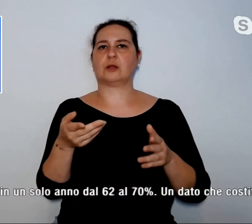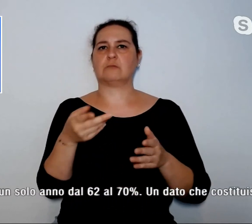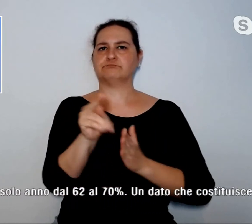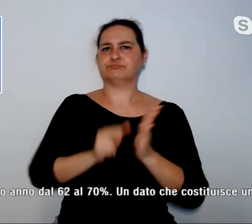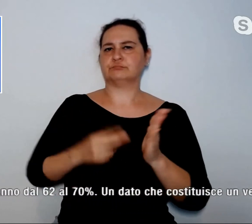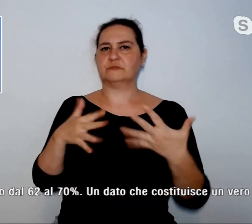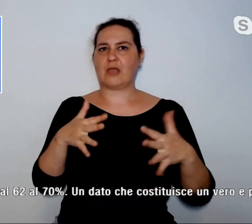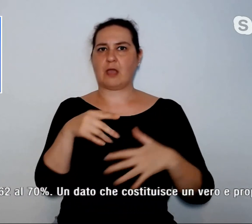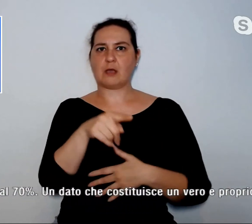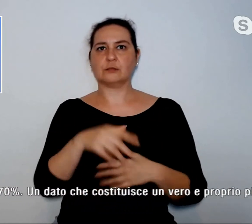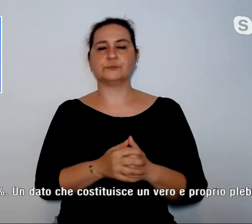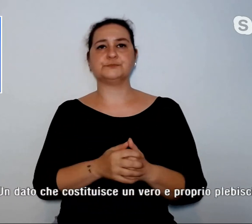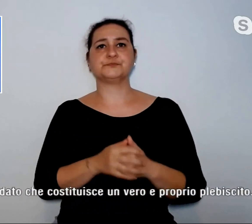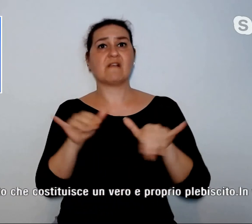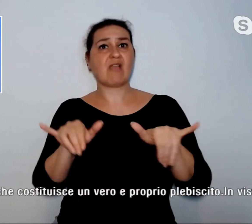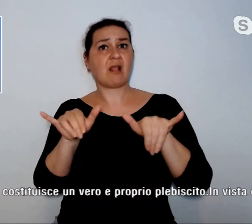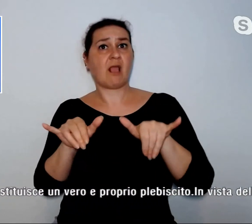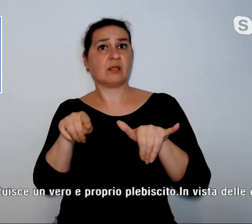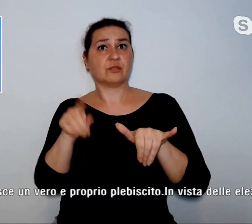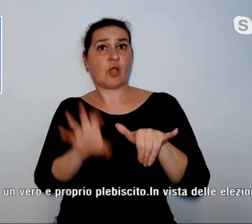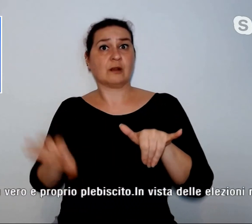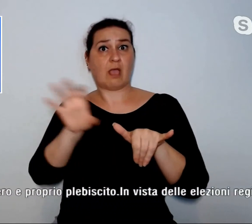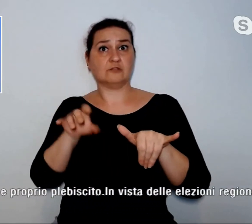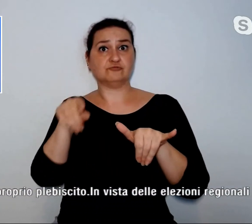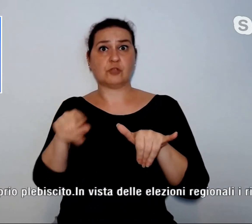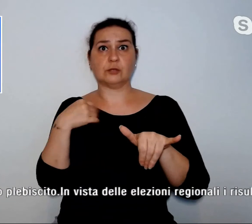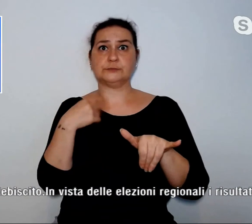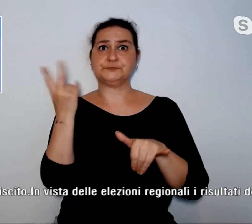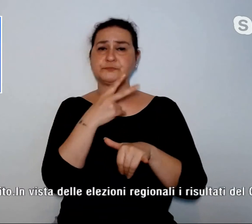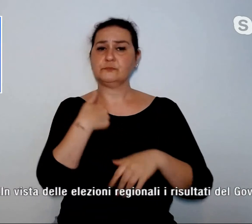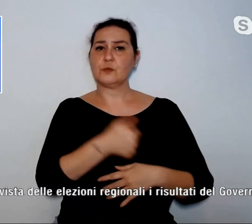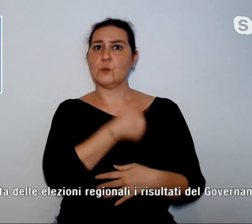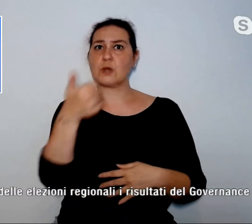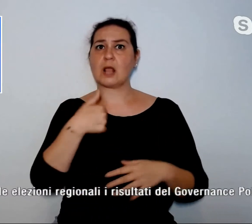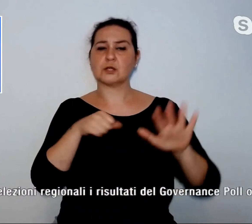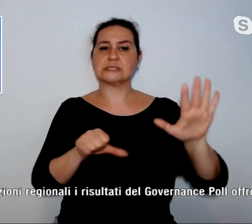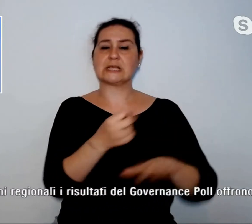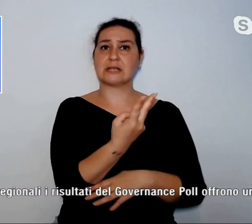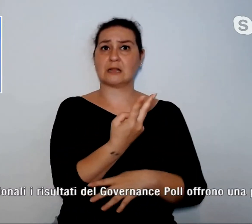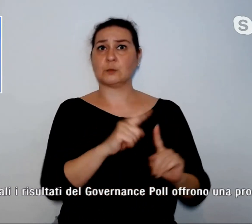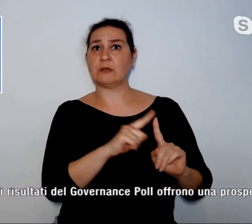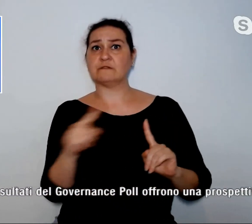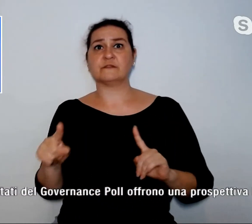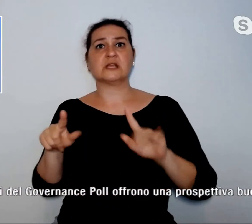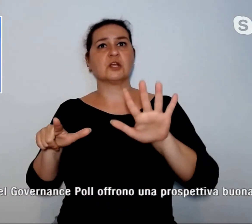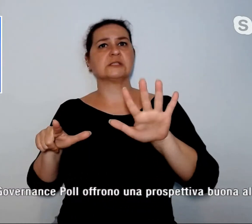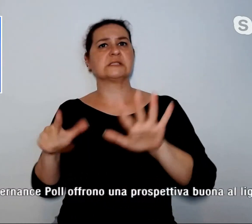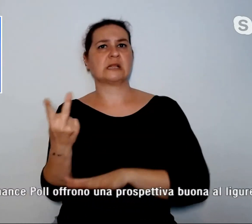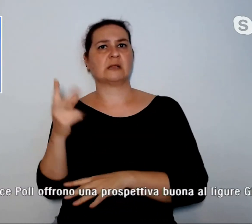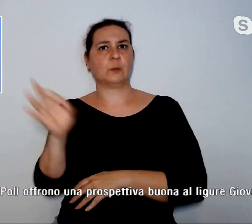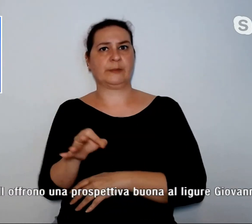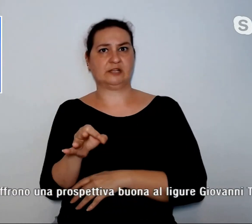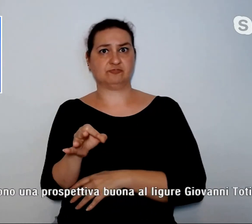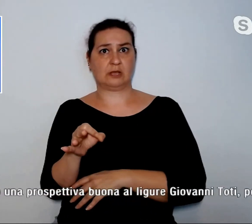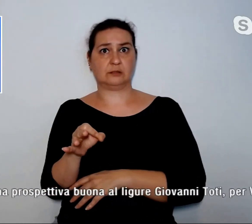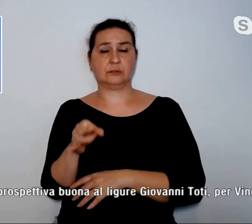è cresciuto in un solo anno dal 62 al 70%, un dato che costituisce un